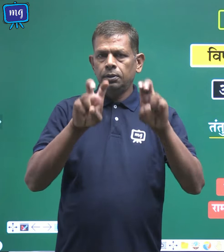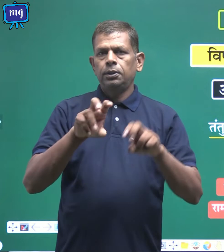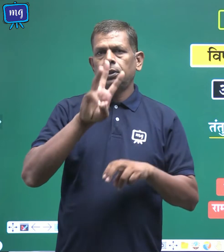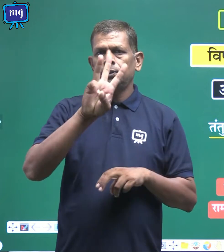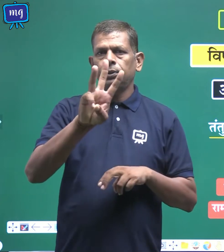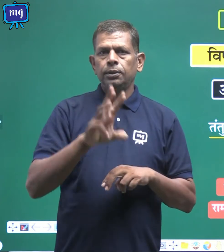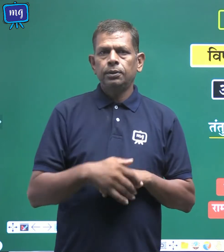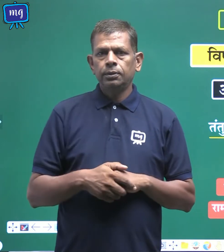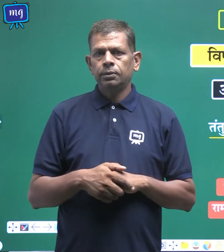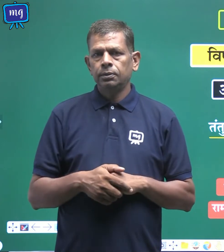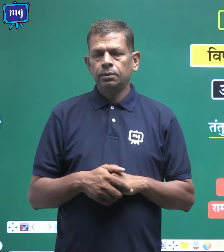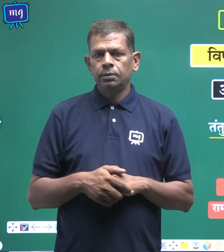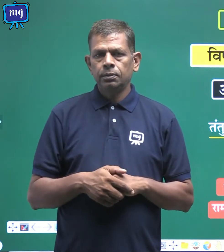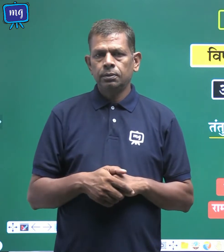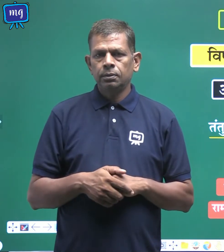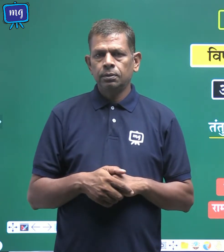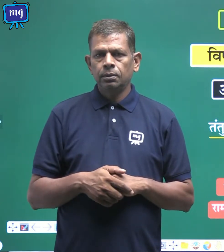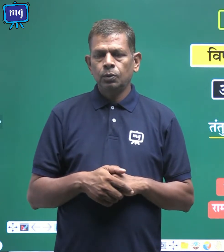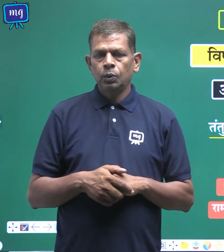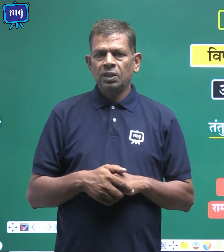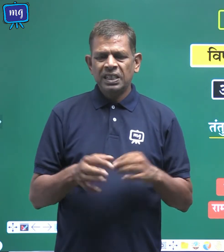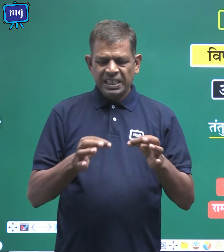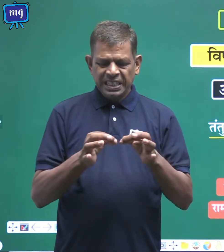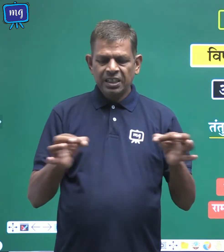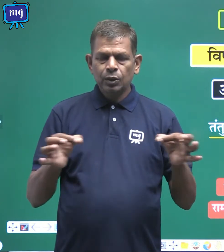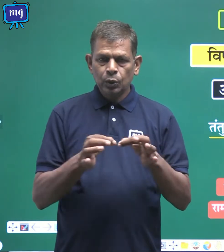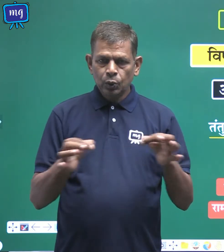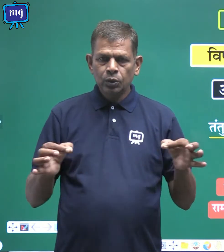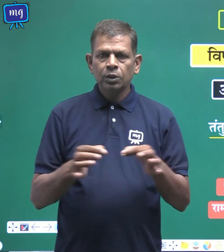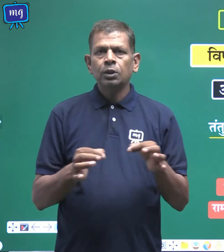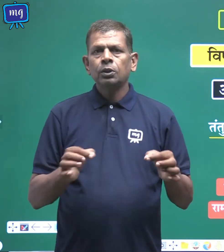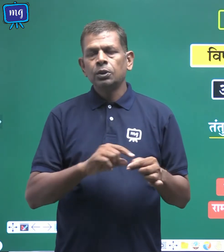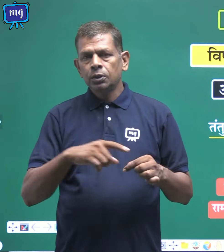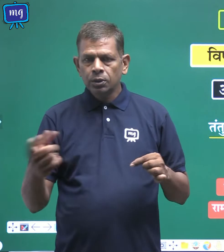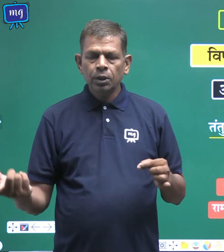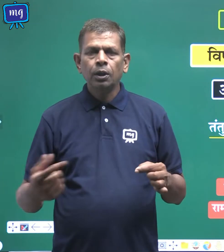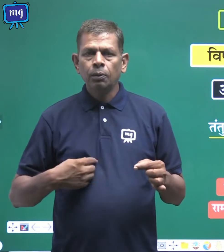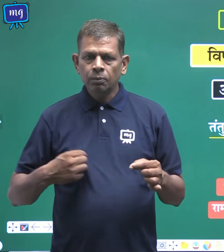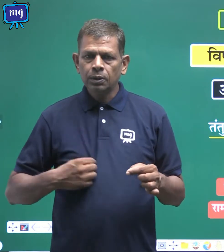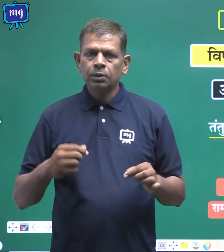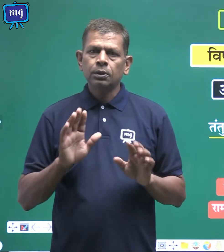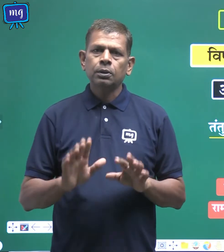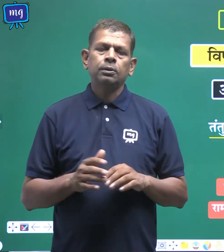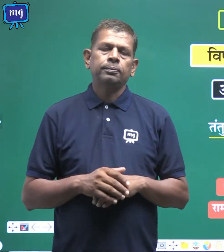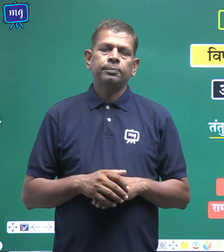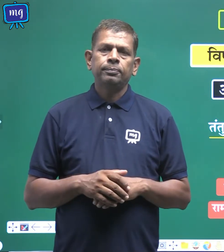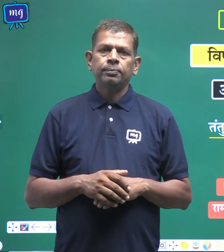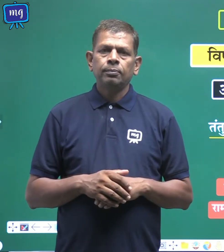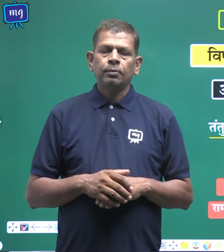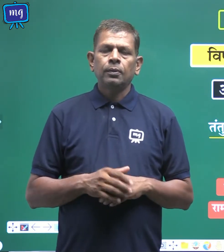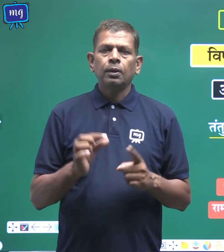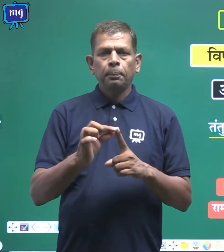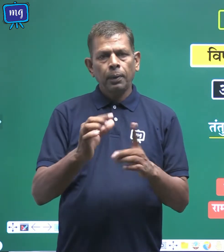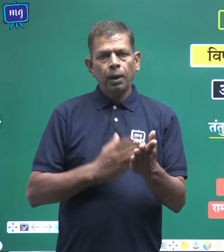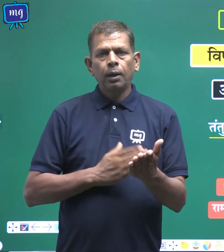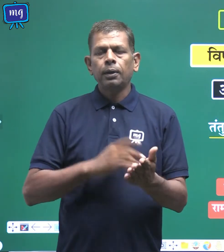तंतू से वस्त्र तक भाग